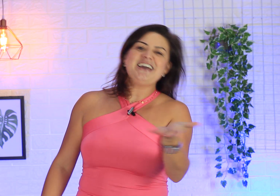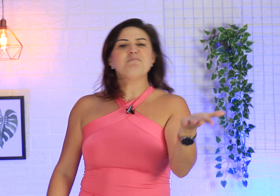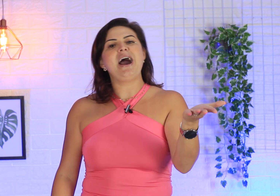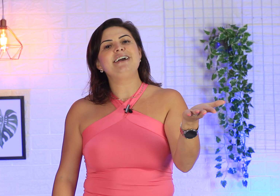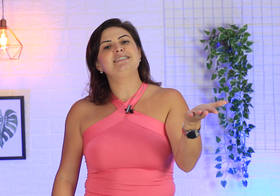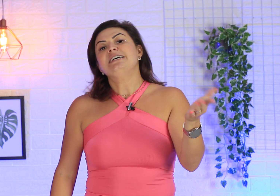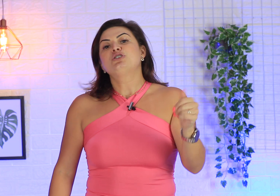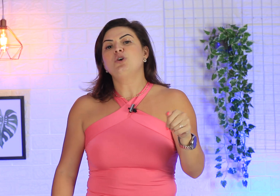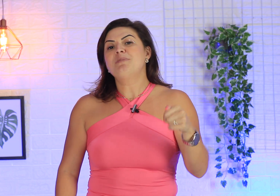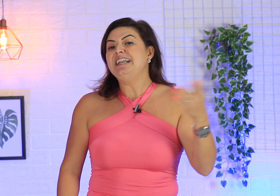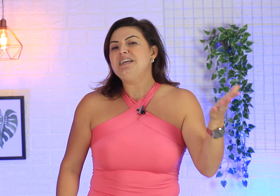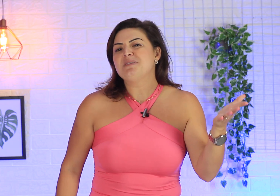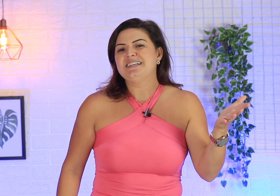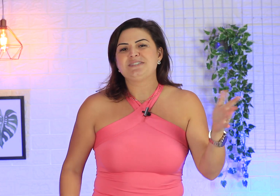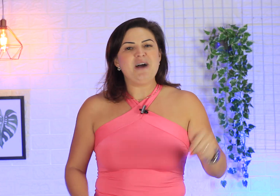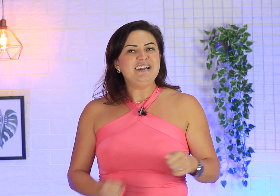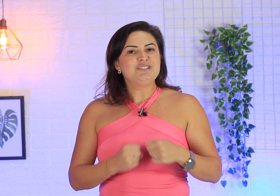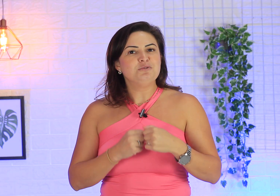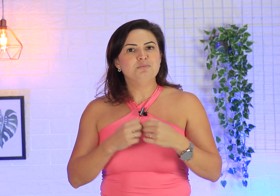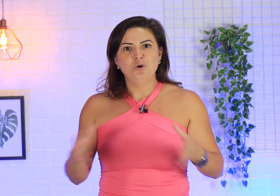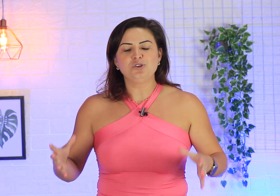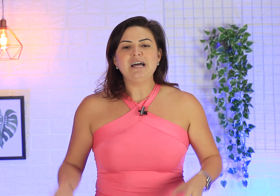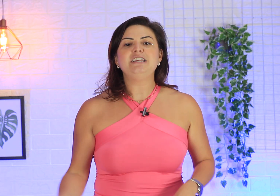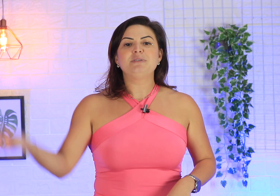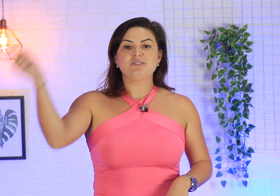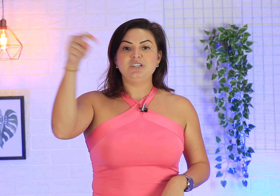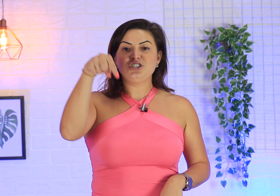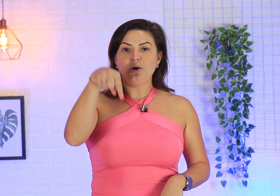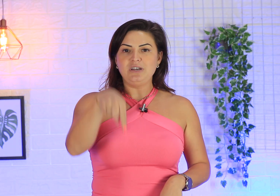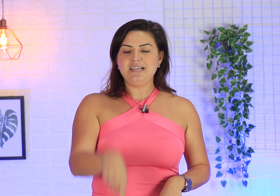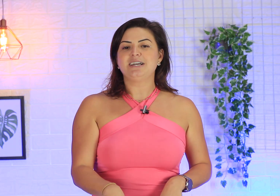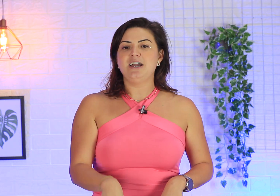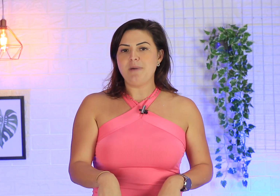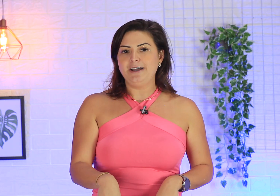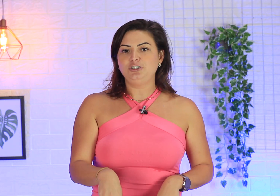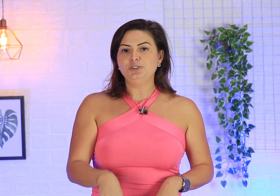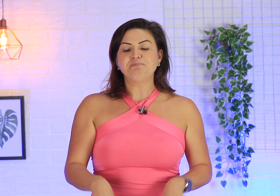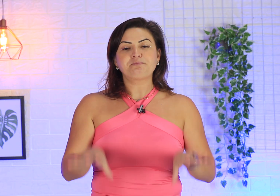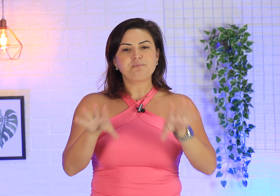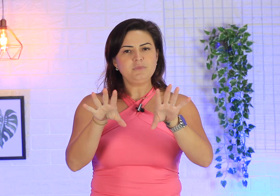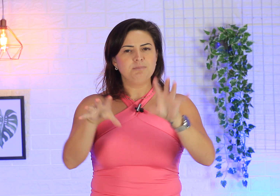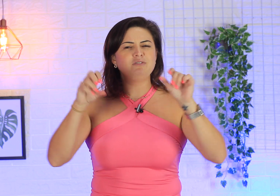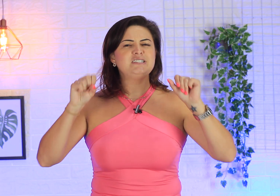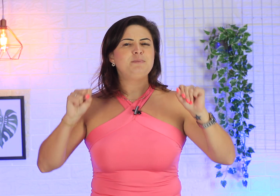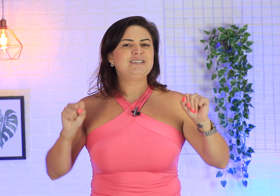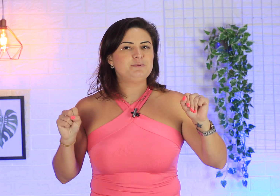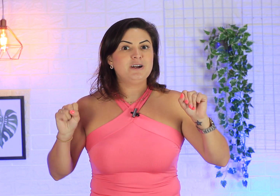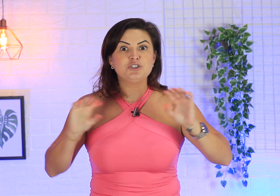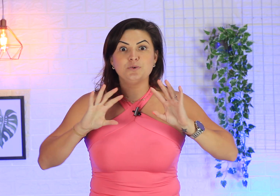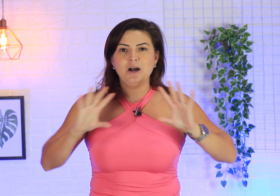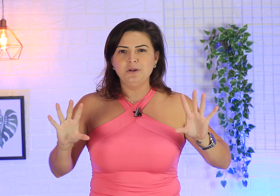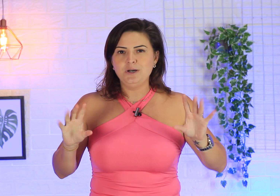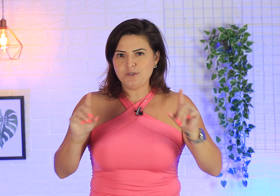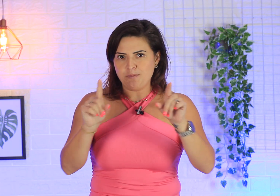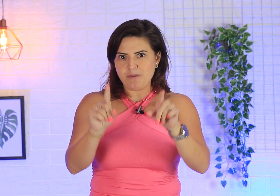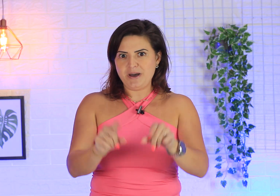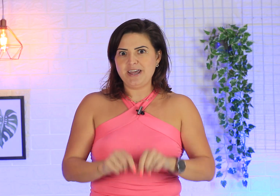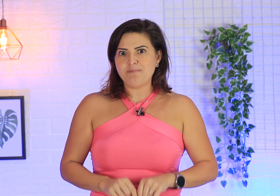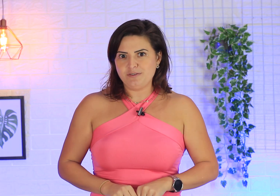mais sobre a Libras, mais no mundo da Libras, vou deixar um link aqui abaixo pra você participar de um aulão que eu preparei pra